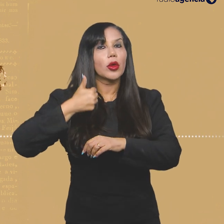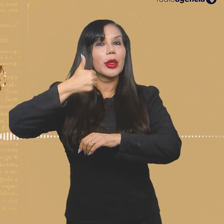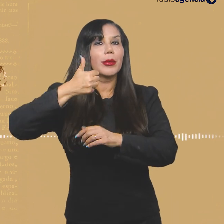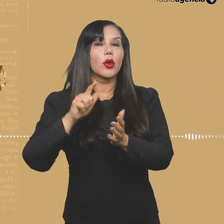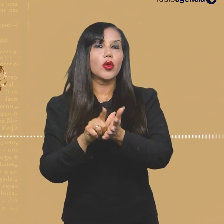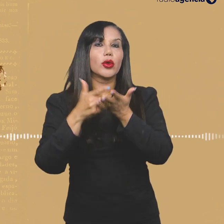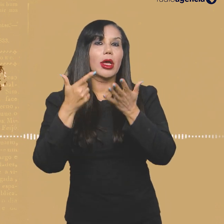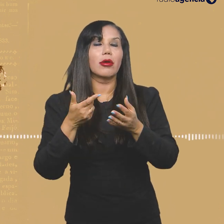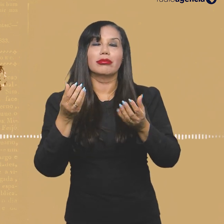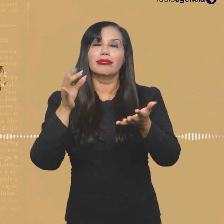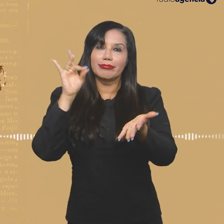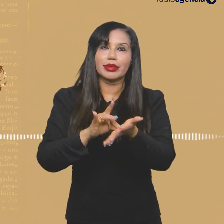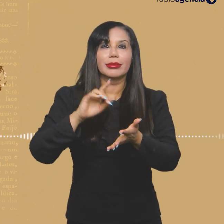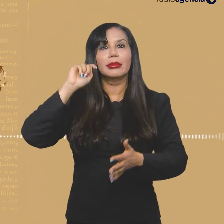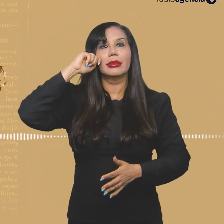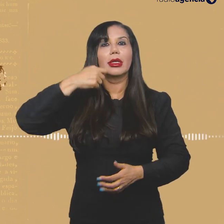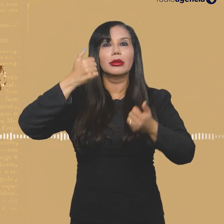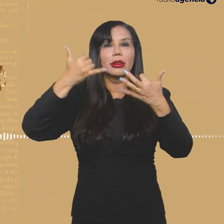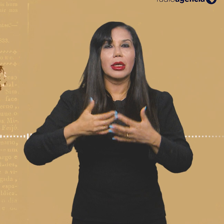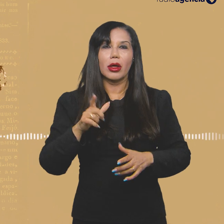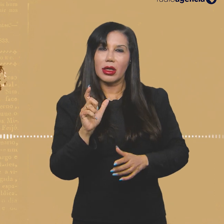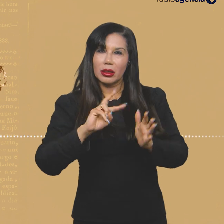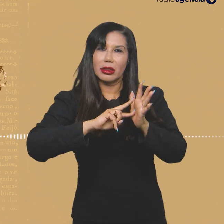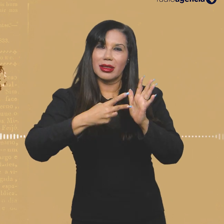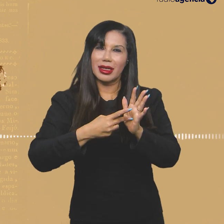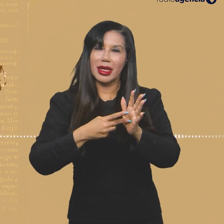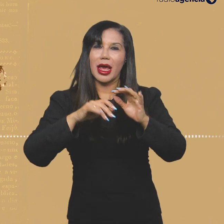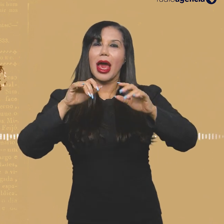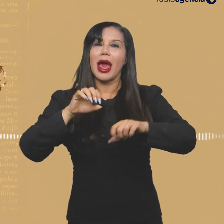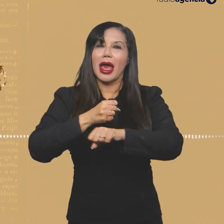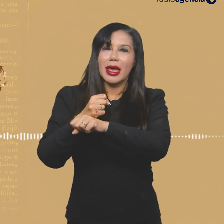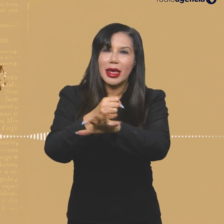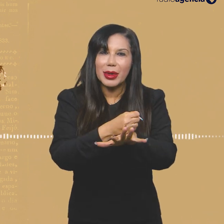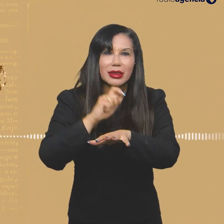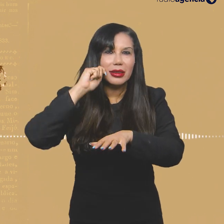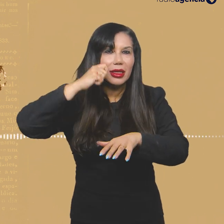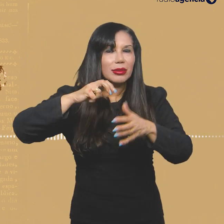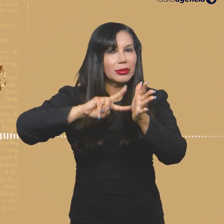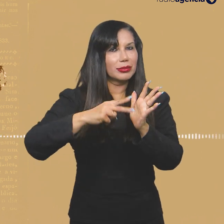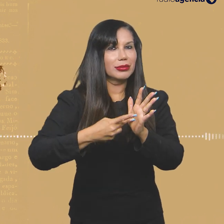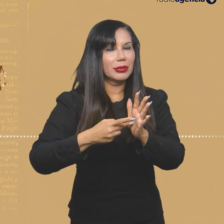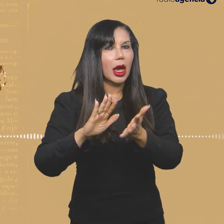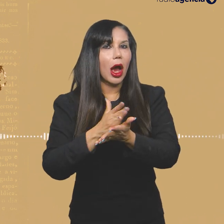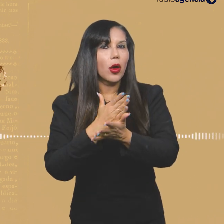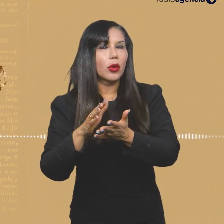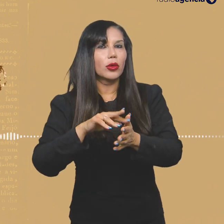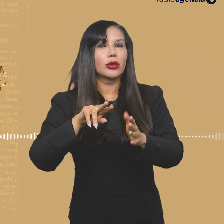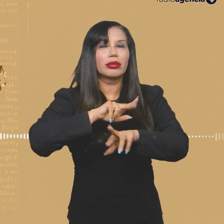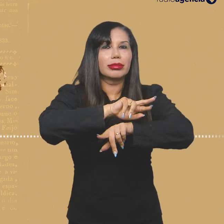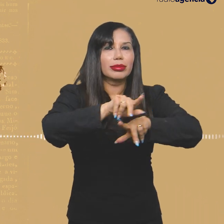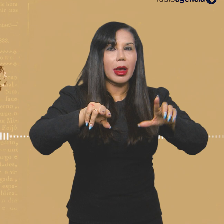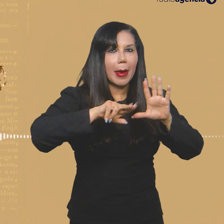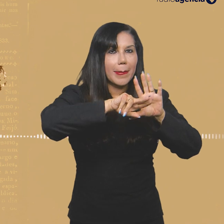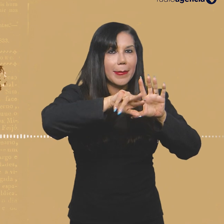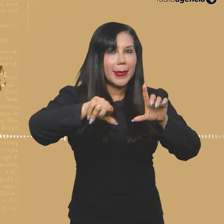primeiro periódico Declaradamente Negro, ainda faz sentido usarmos a expressão imprensa negra para definir alguns veículos? Para o Jonas